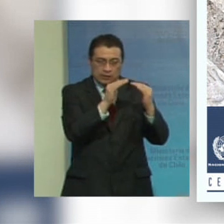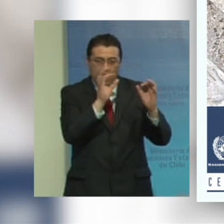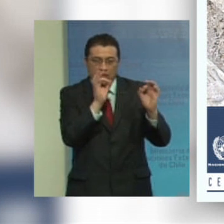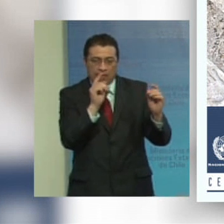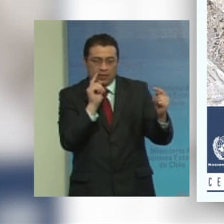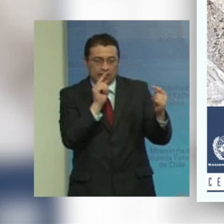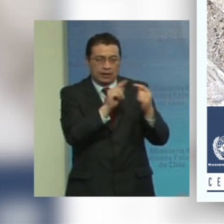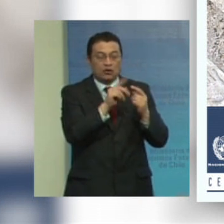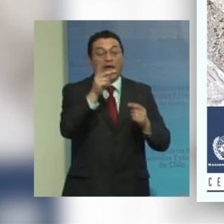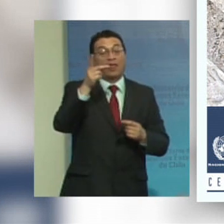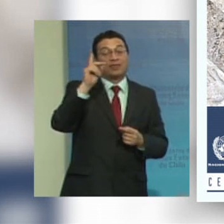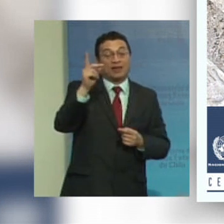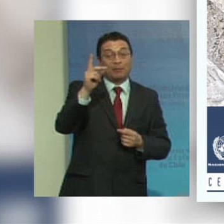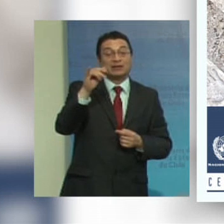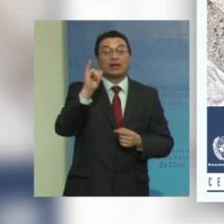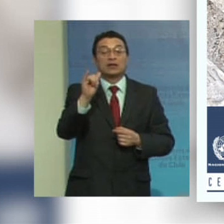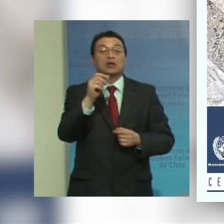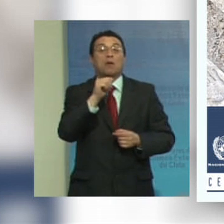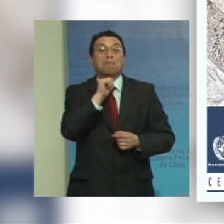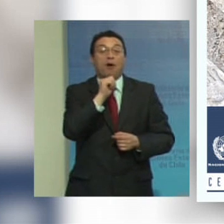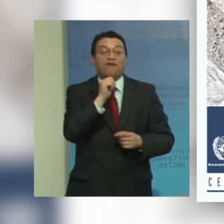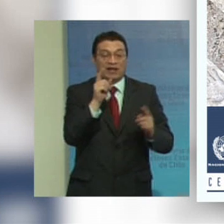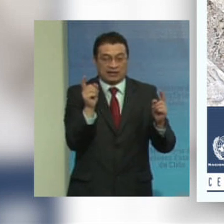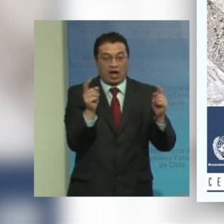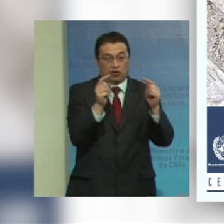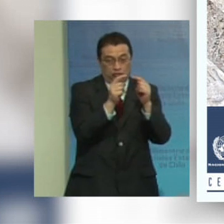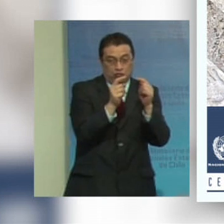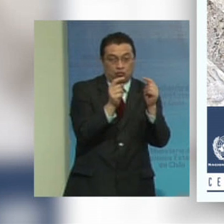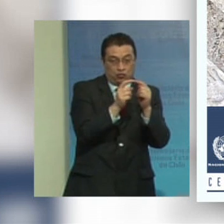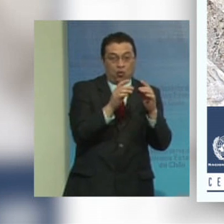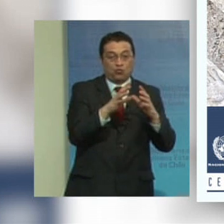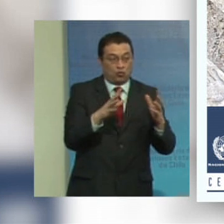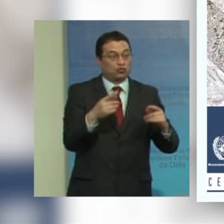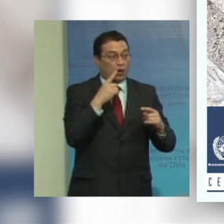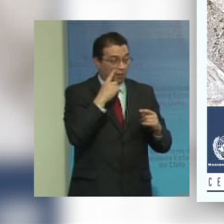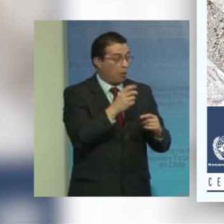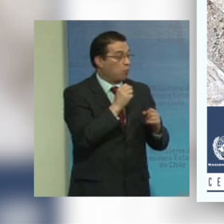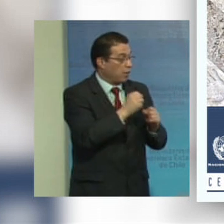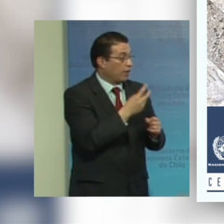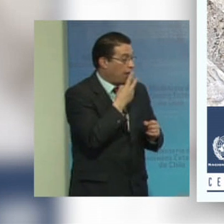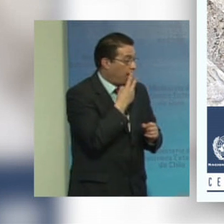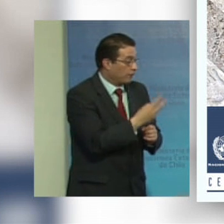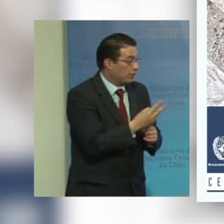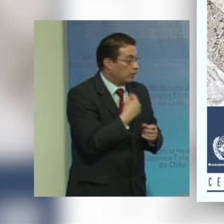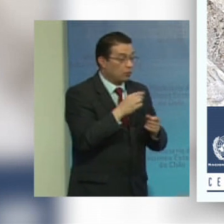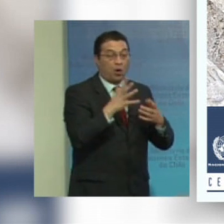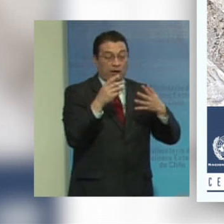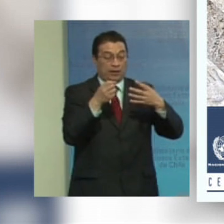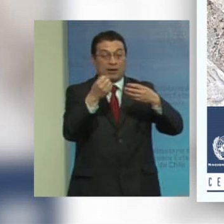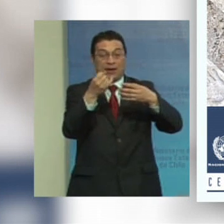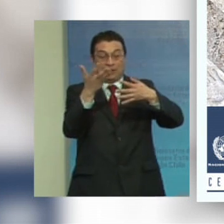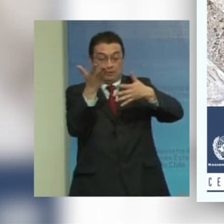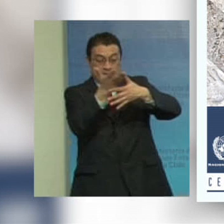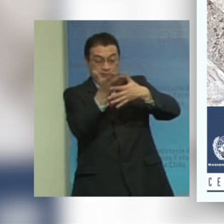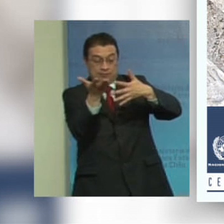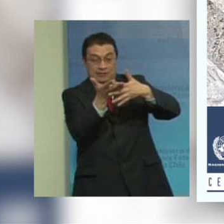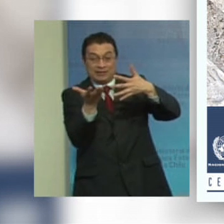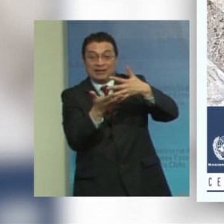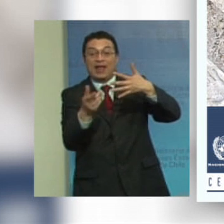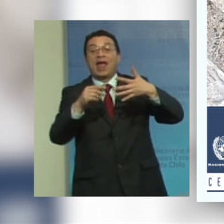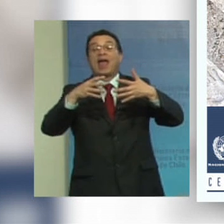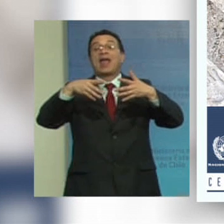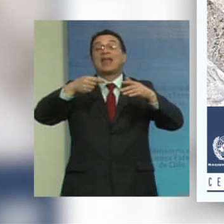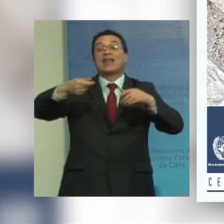la discapacidad y la pobreza ahí podemos ver por quintiles de ingreso la prevalencia